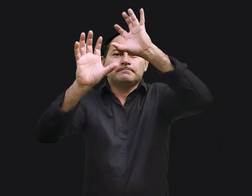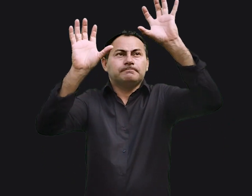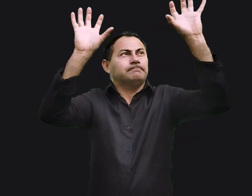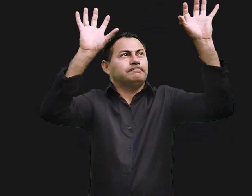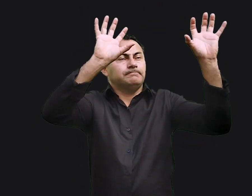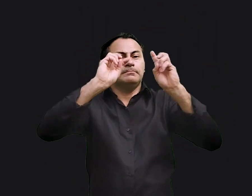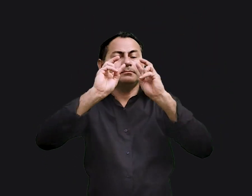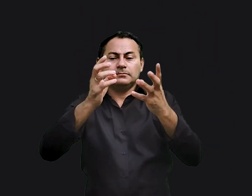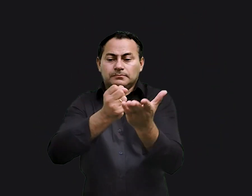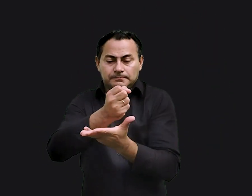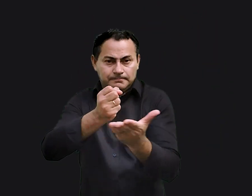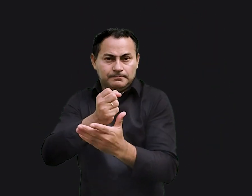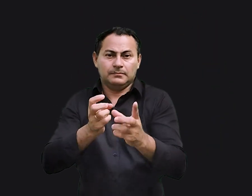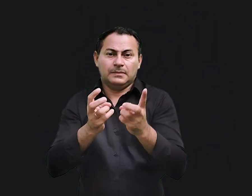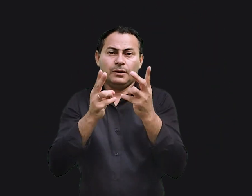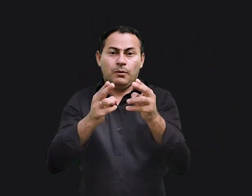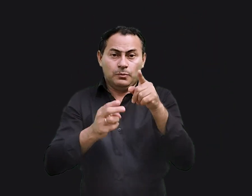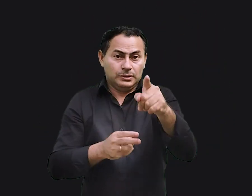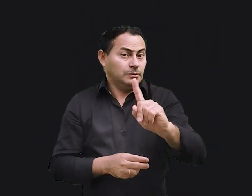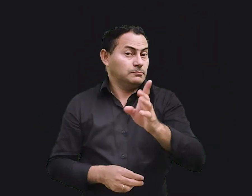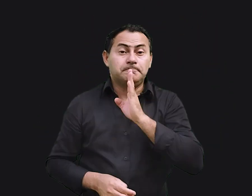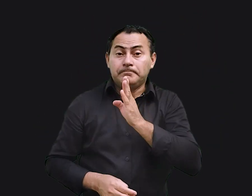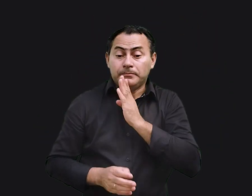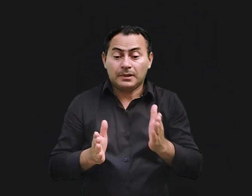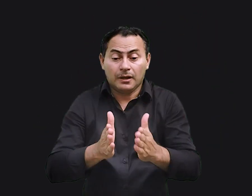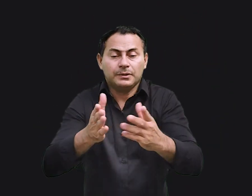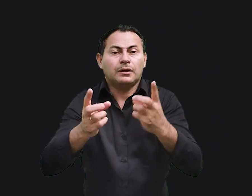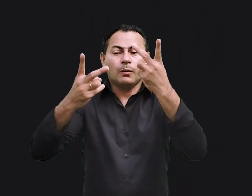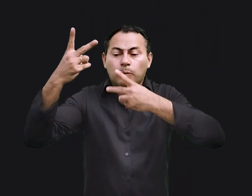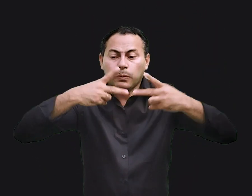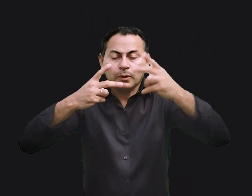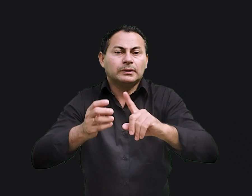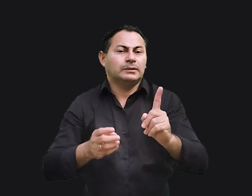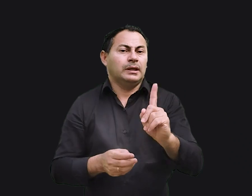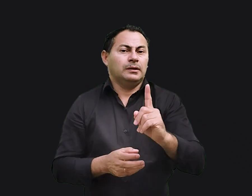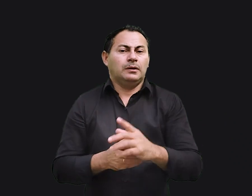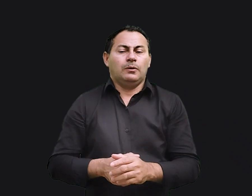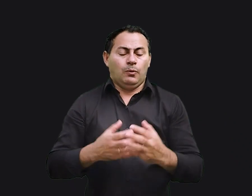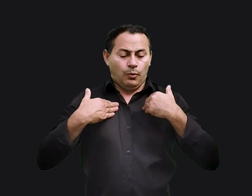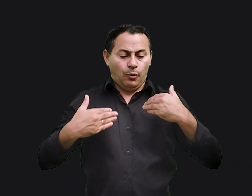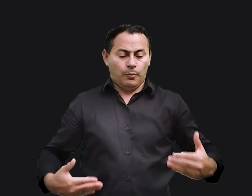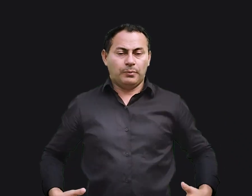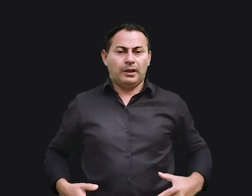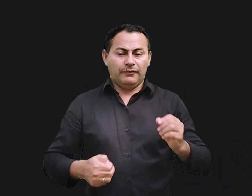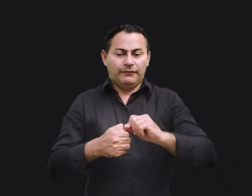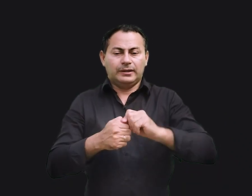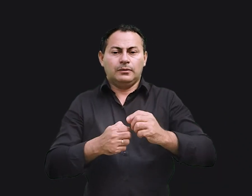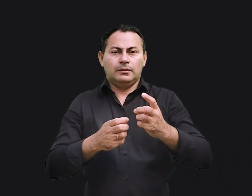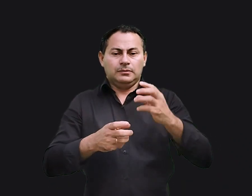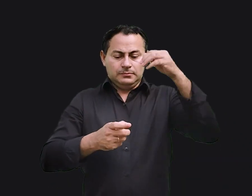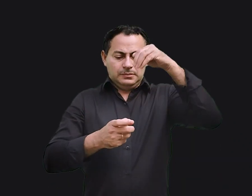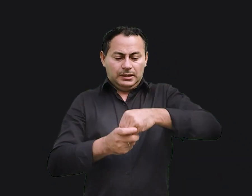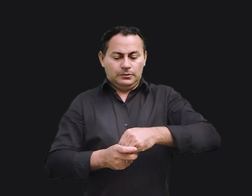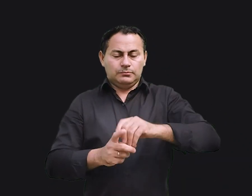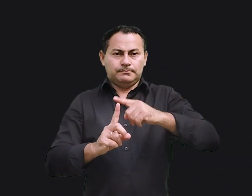nuvens não colherá. Assim como você não conhece o caminho do vento, nem como o corpo é formado no ventre de uma mulher,